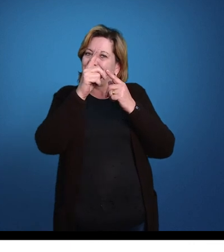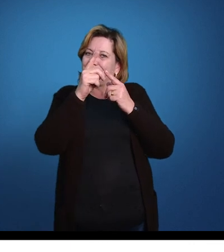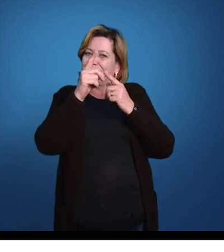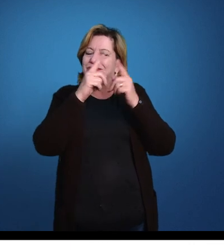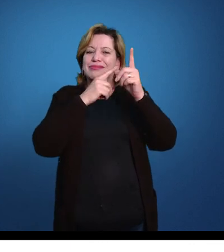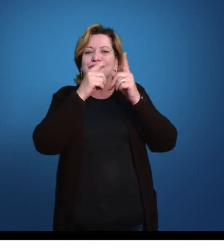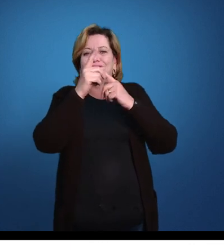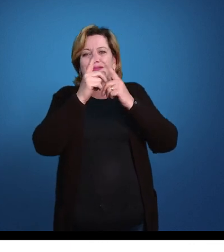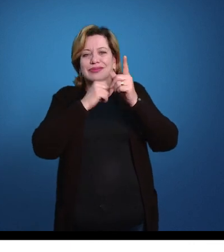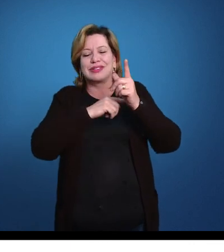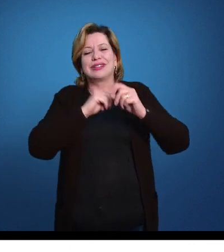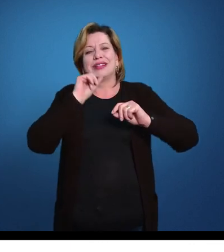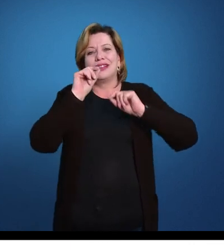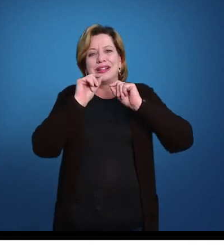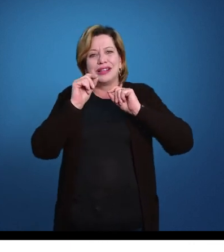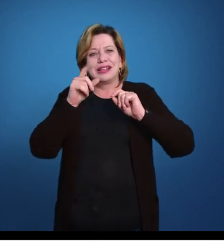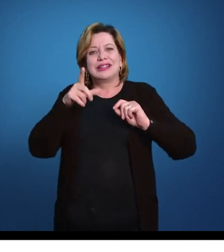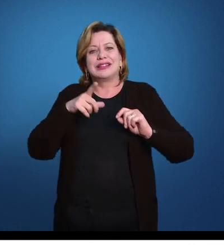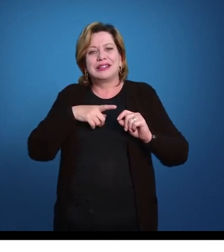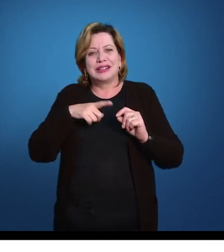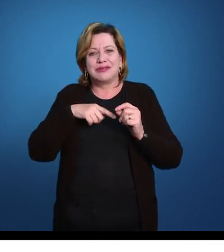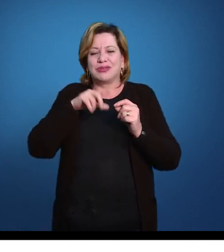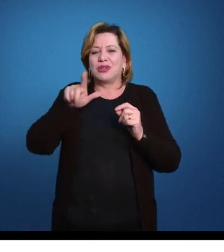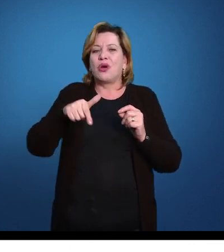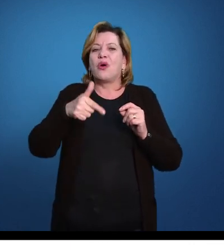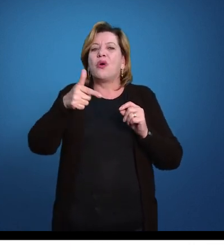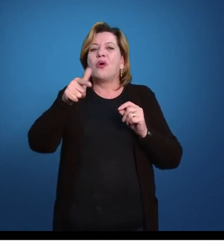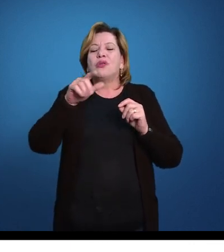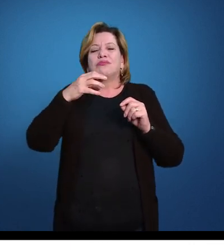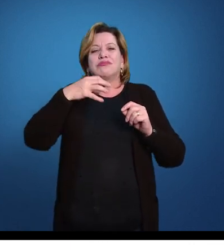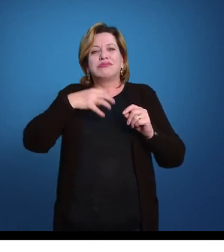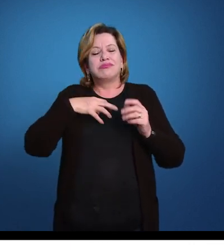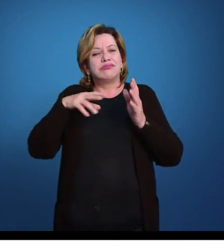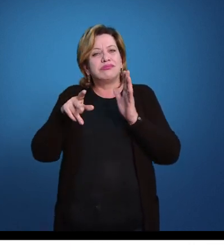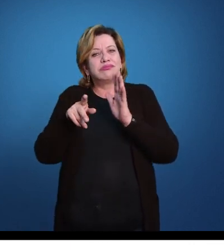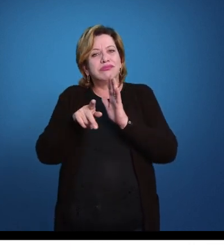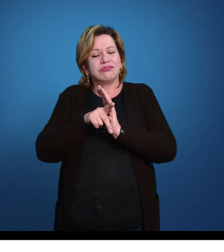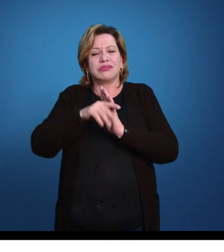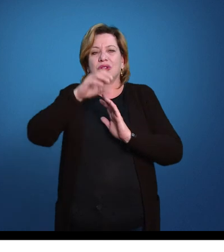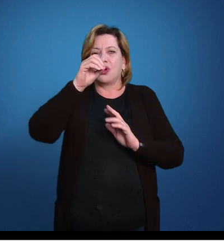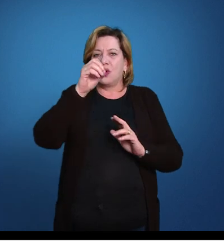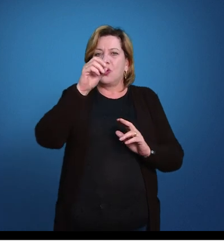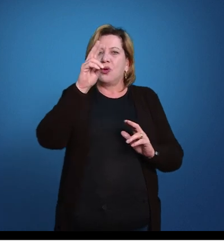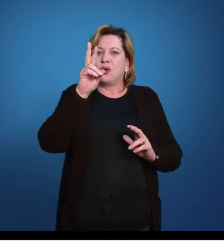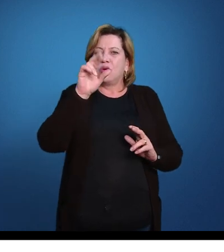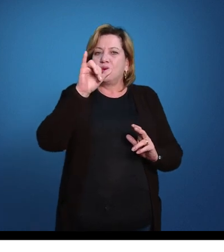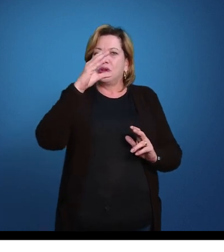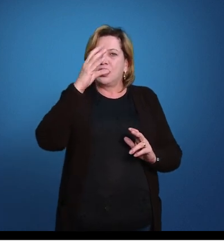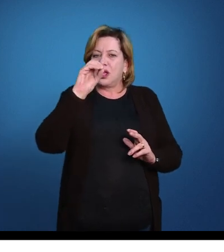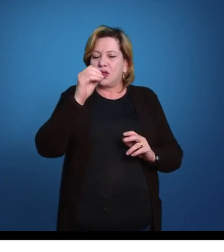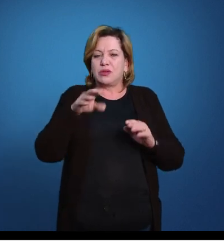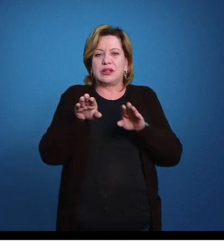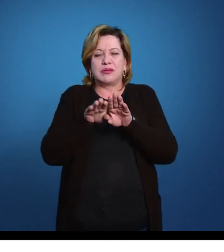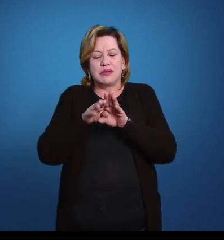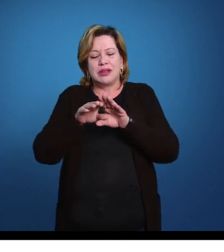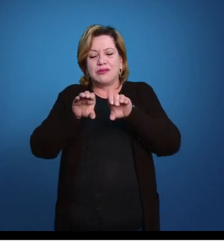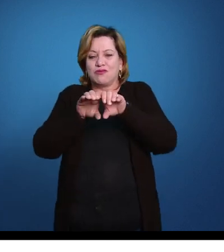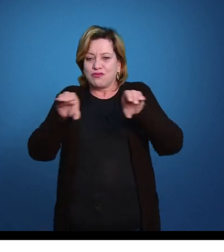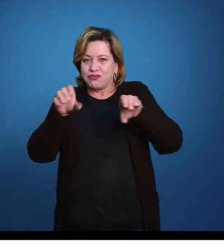mar é que temos essas duas outras formas, né, a forma do ouriço e a forma do pepino, né, então a forma do ouriço foi um